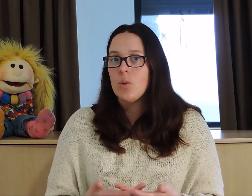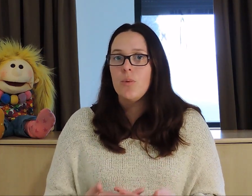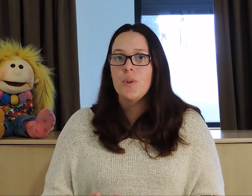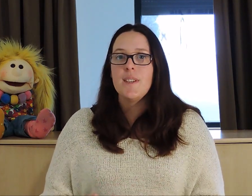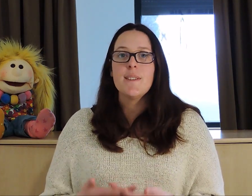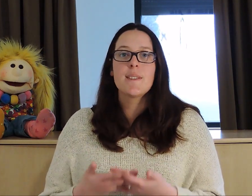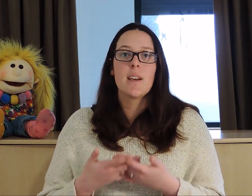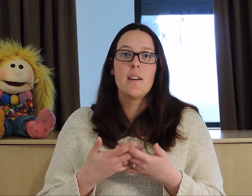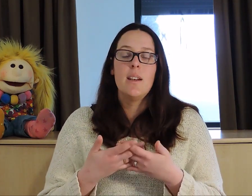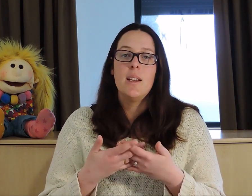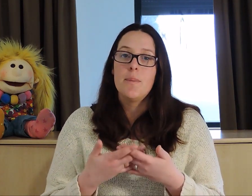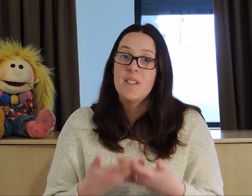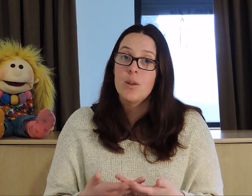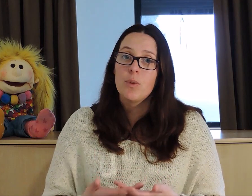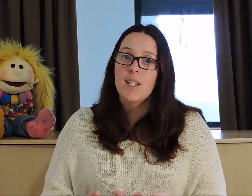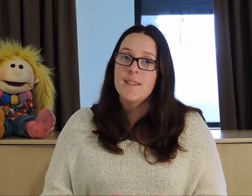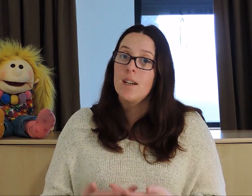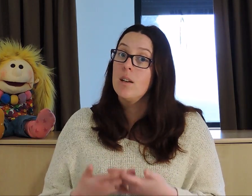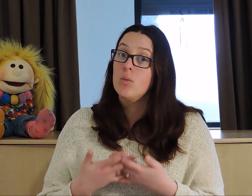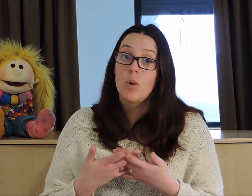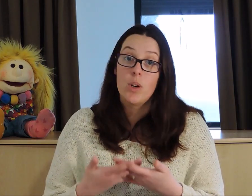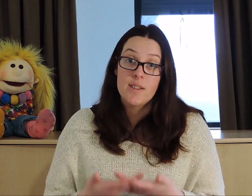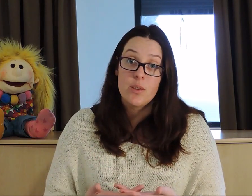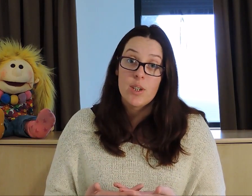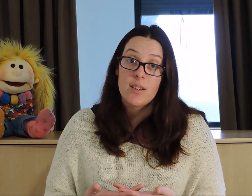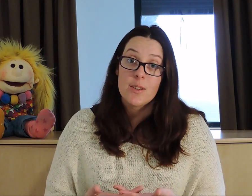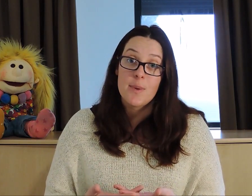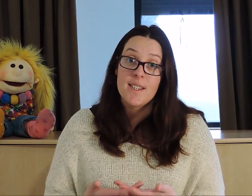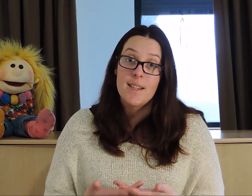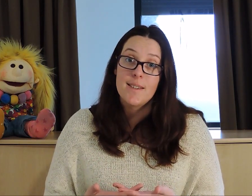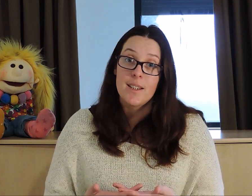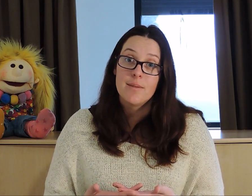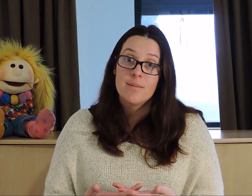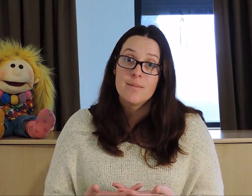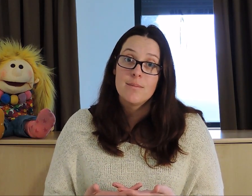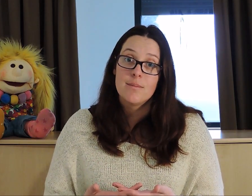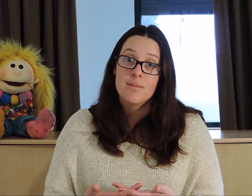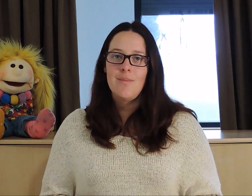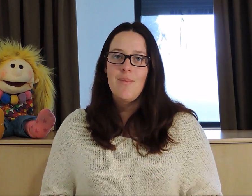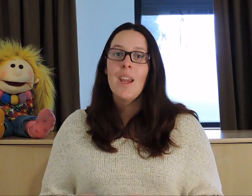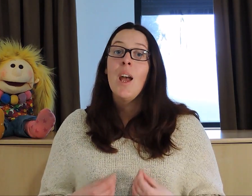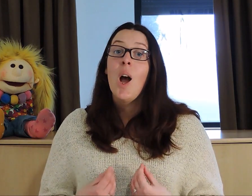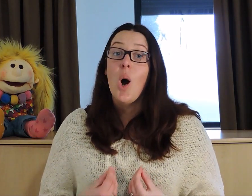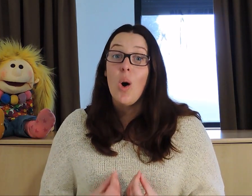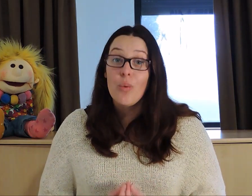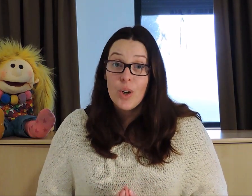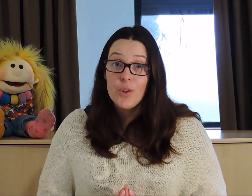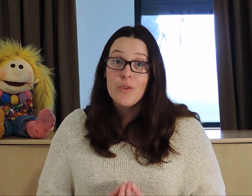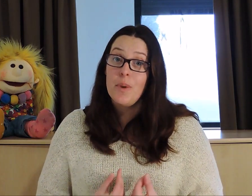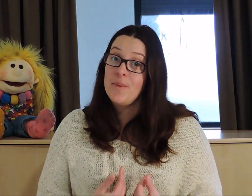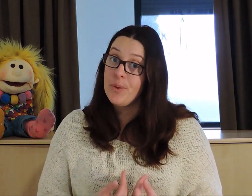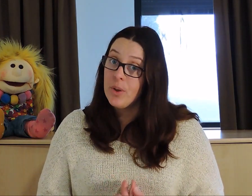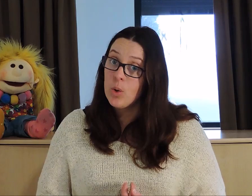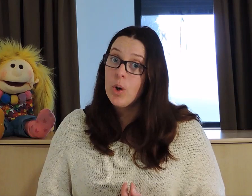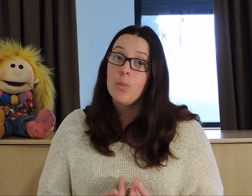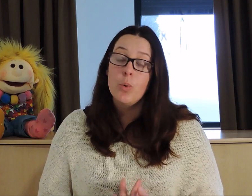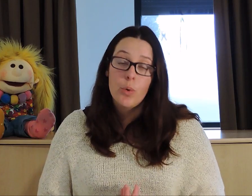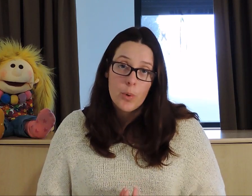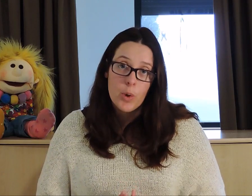les orthophonistes, les psychomotriciens ou encore les éducateurs spécialisés. En France, même si on a encore beaucoup de